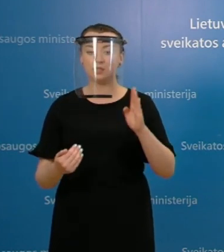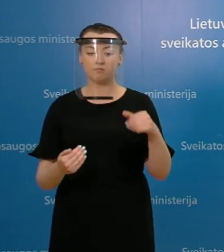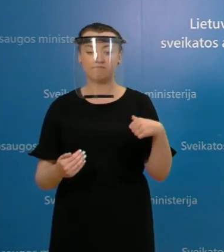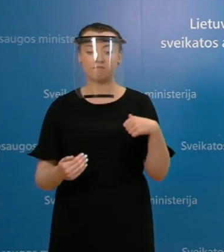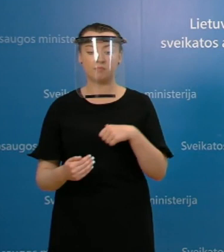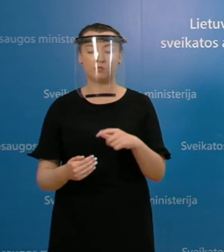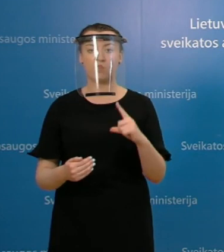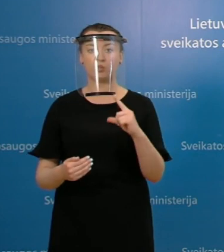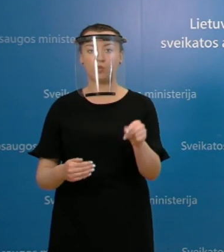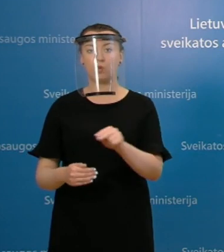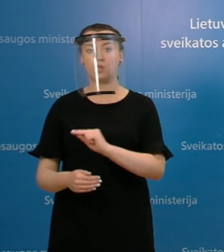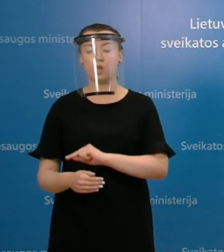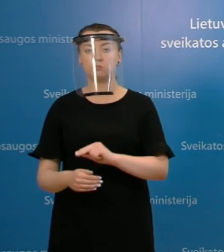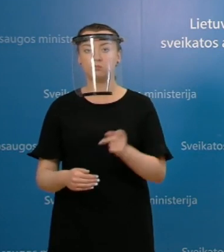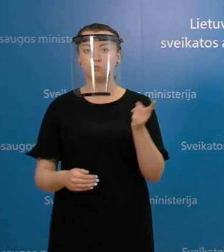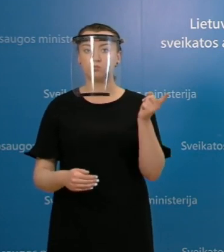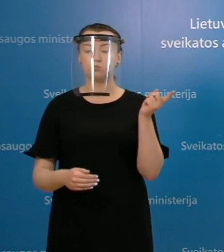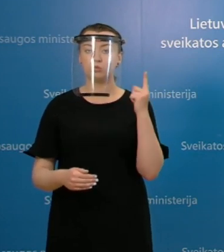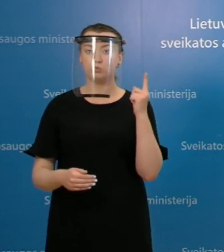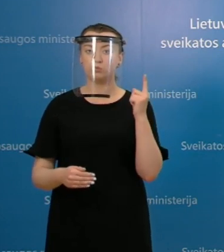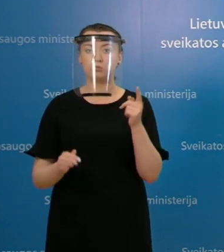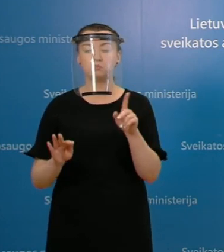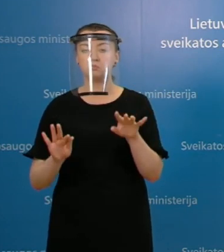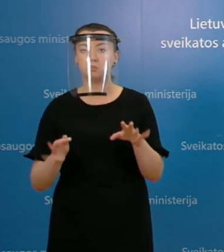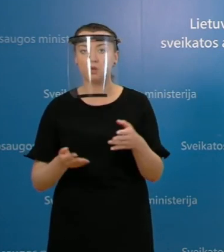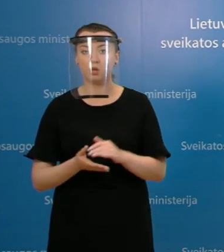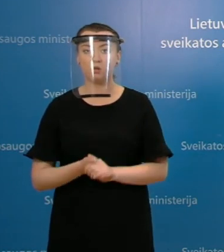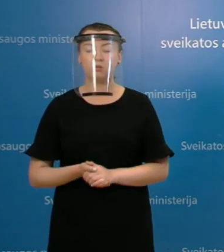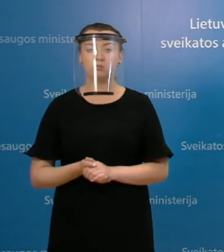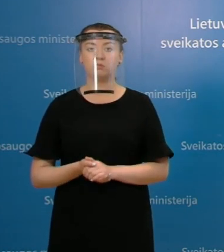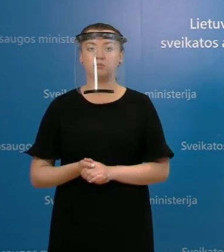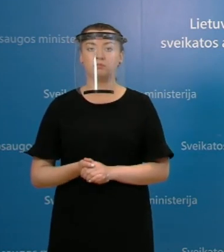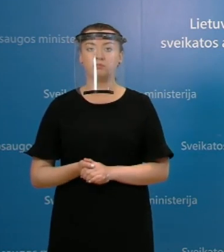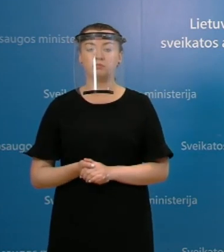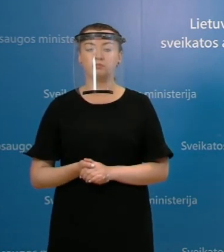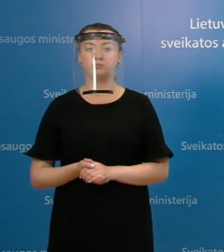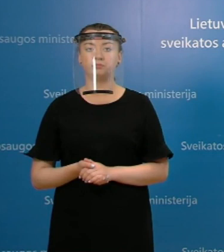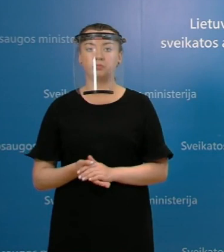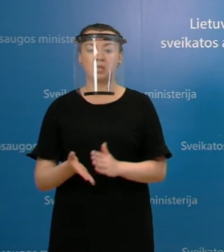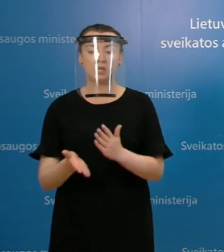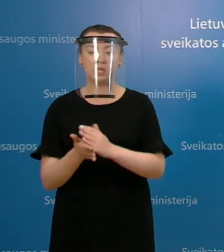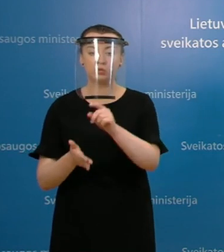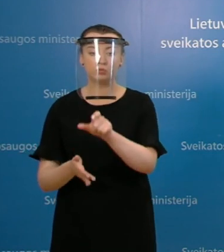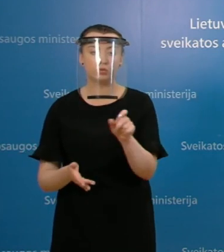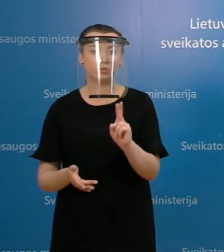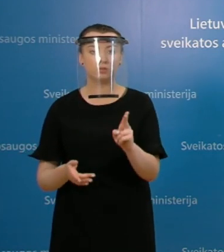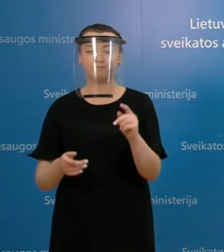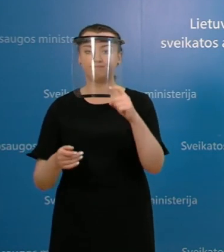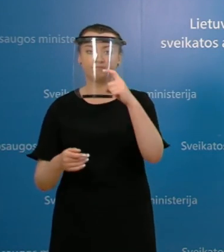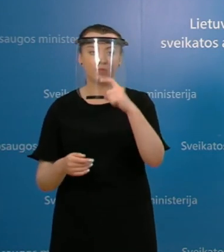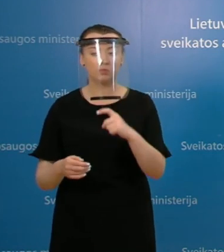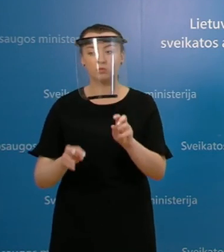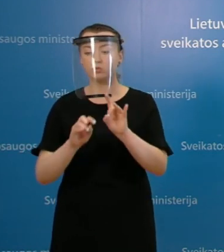darbą teko vis tik tai girdėti, kad yra tam tikro galbūt nesupratimo tuose